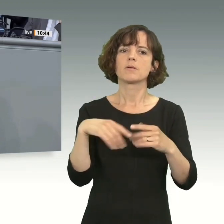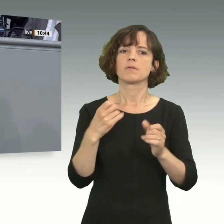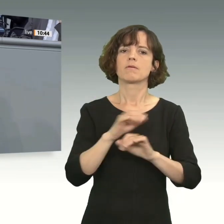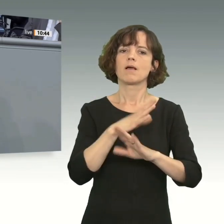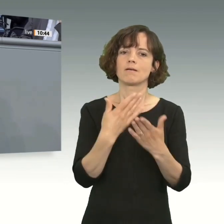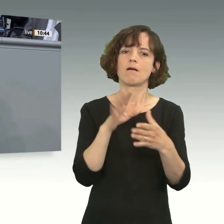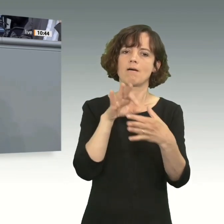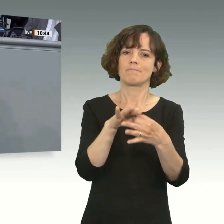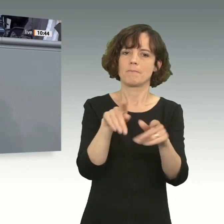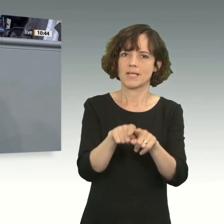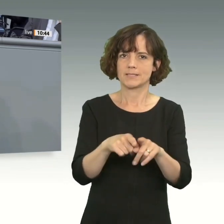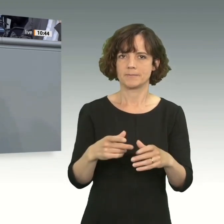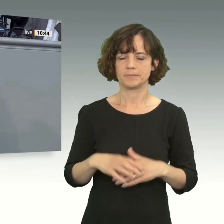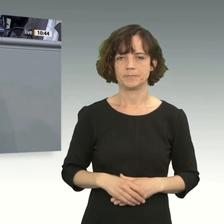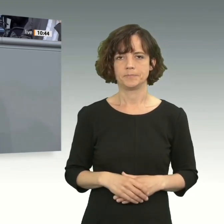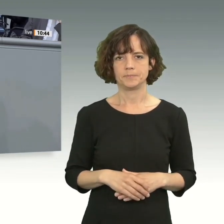unterliegen.